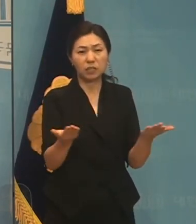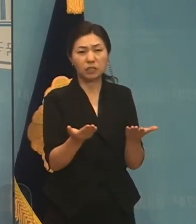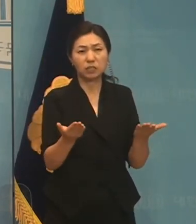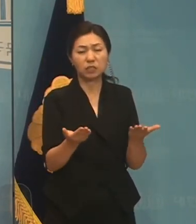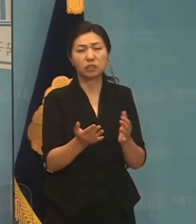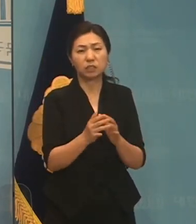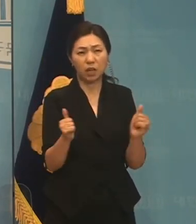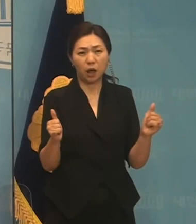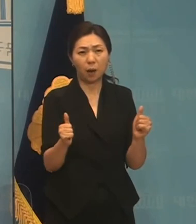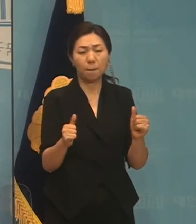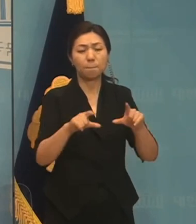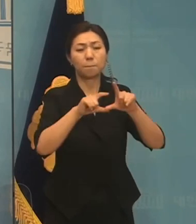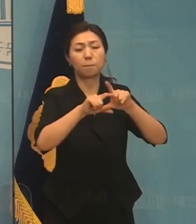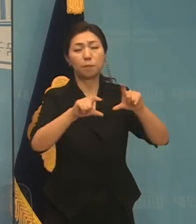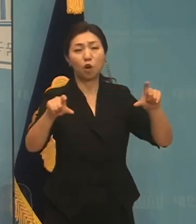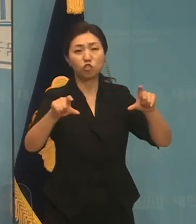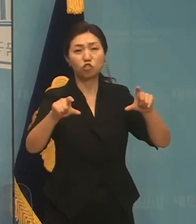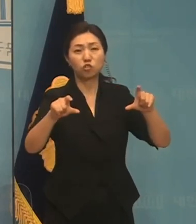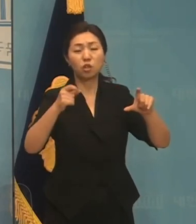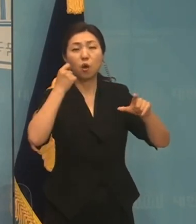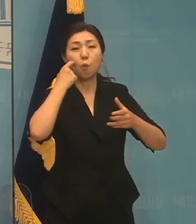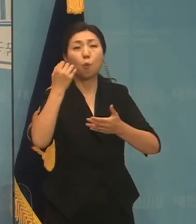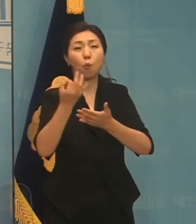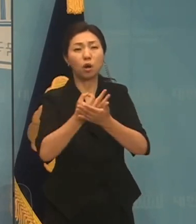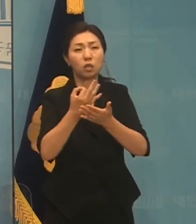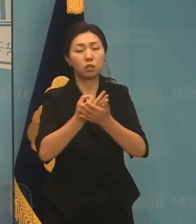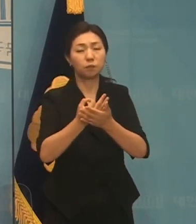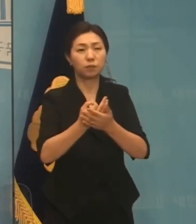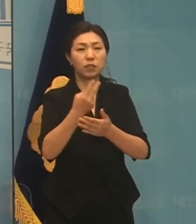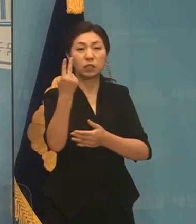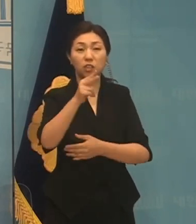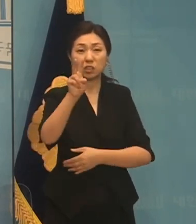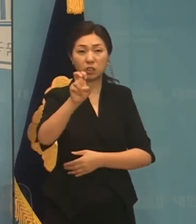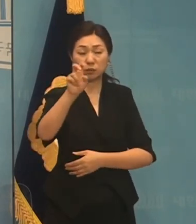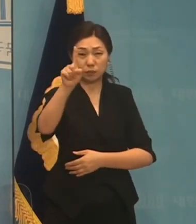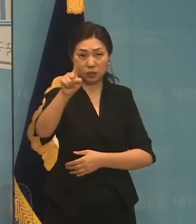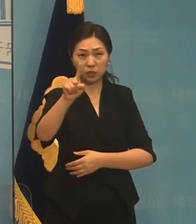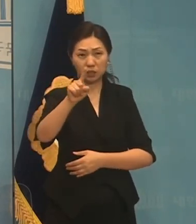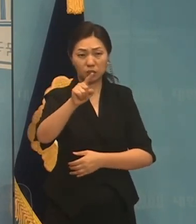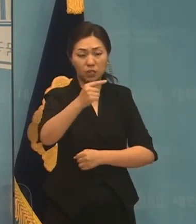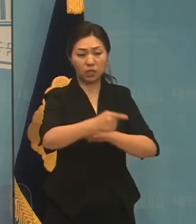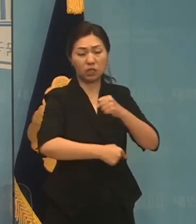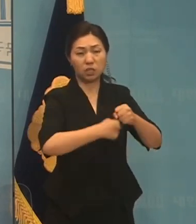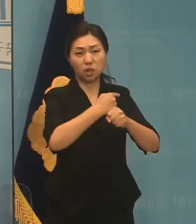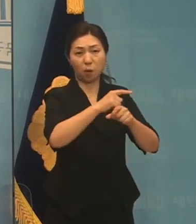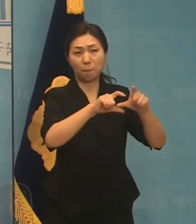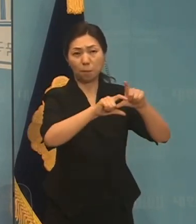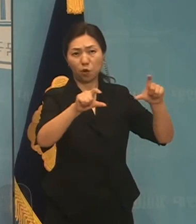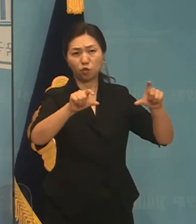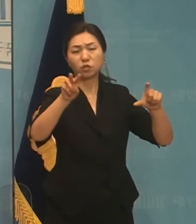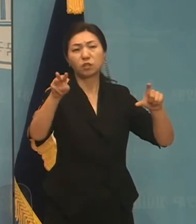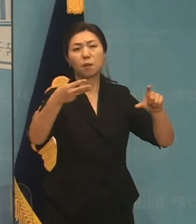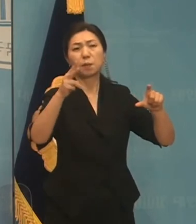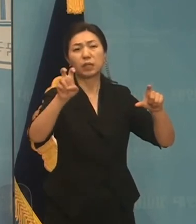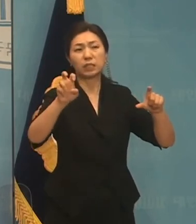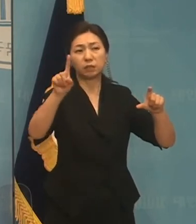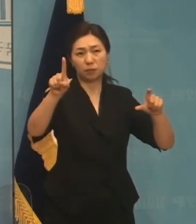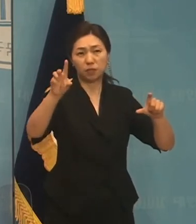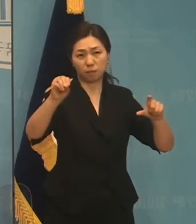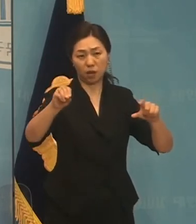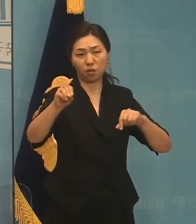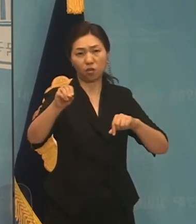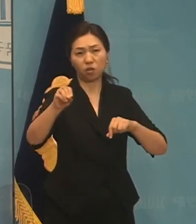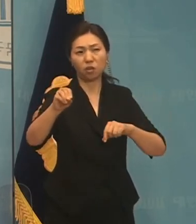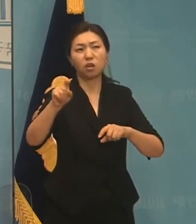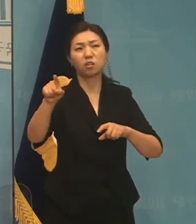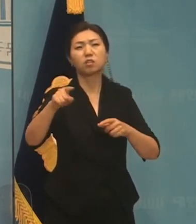임금 수준, 2021년 경우에는 350만 원입니다. 근로자 평균 임금 수준으로 조정하겠습니다. 이